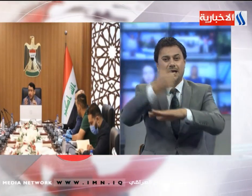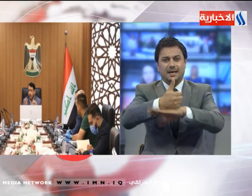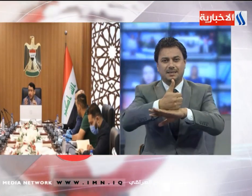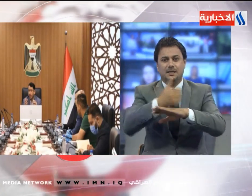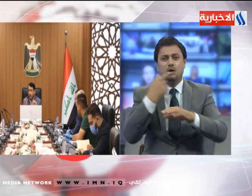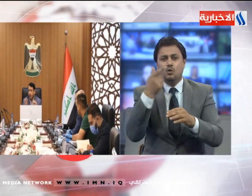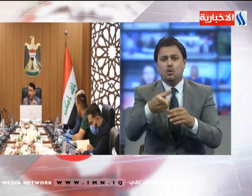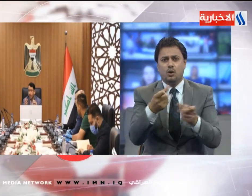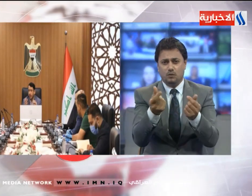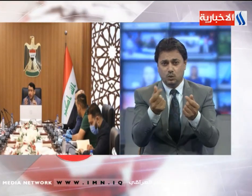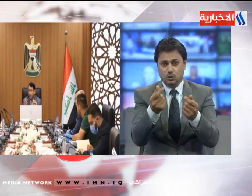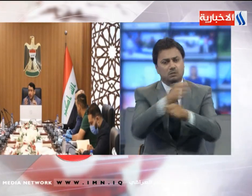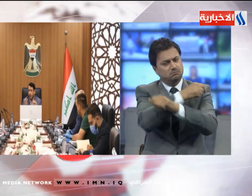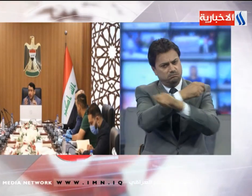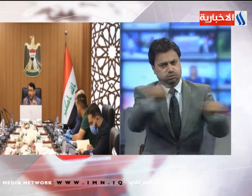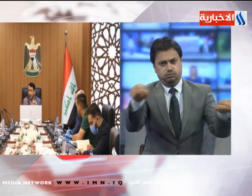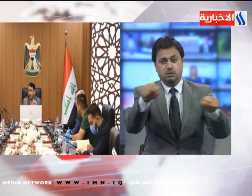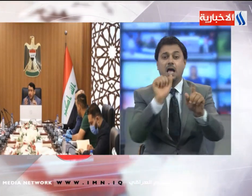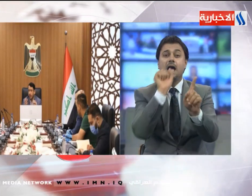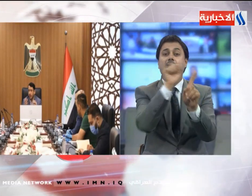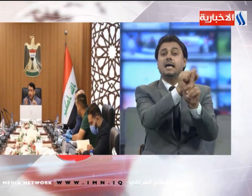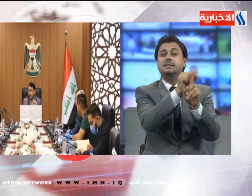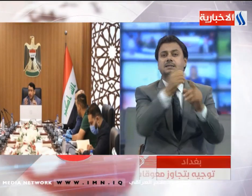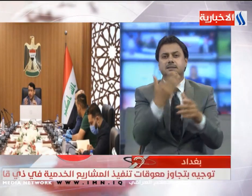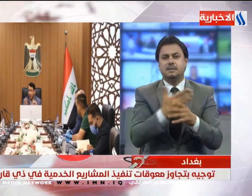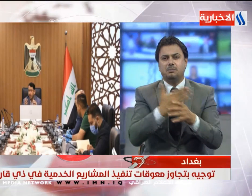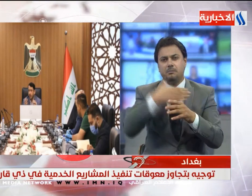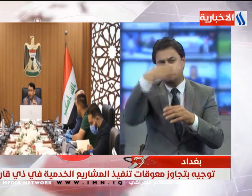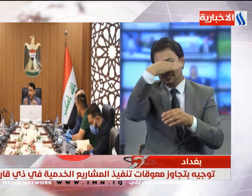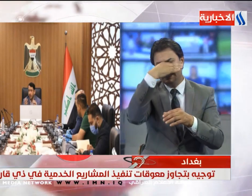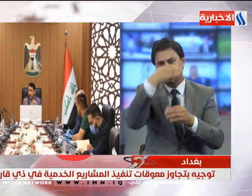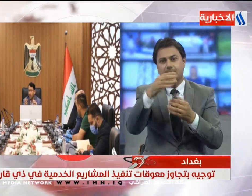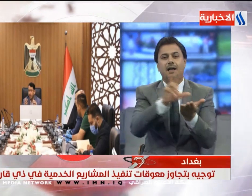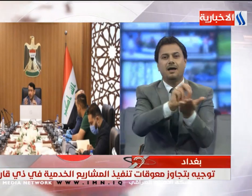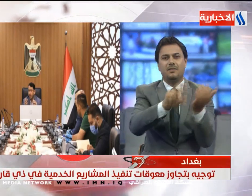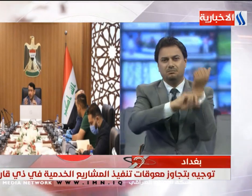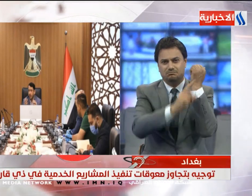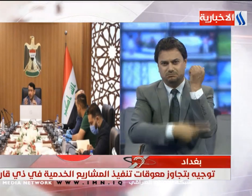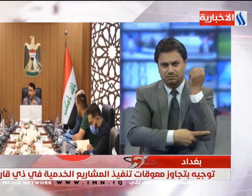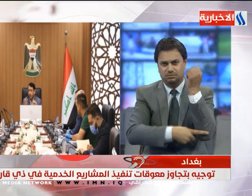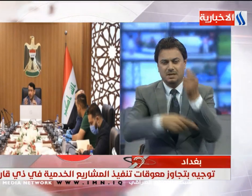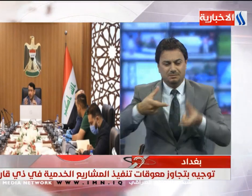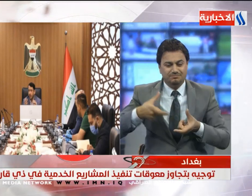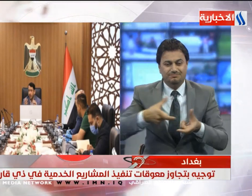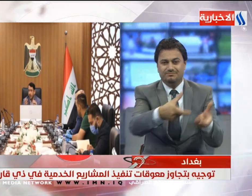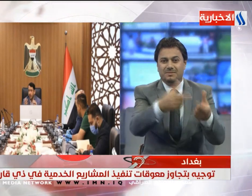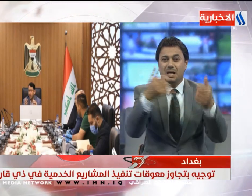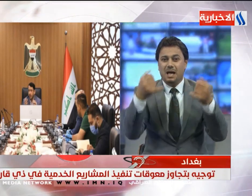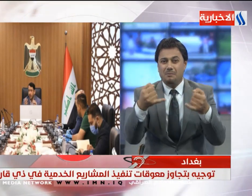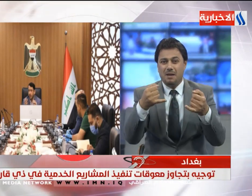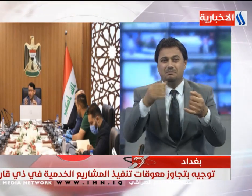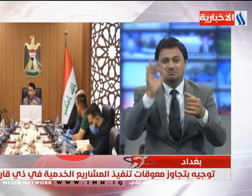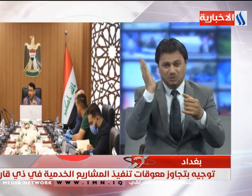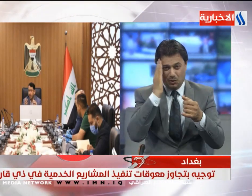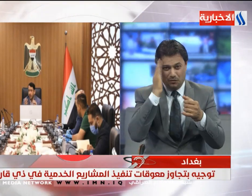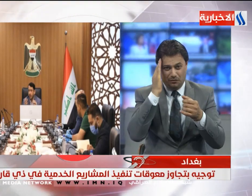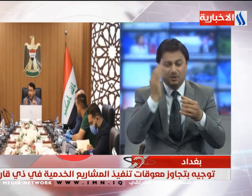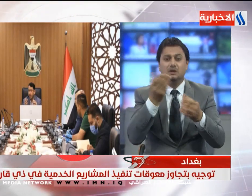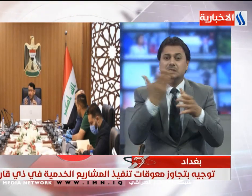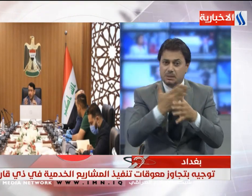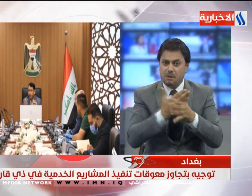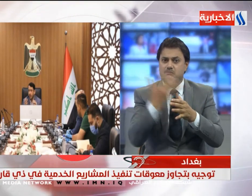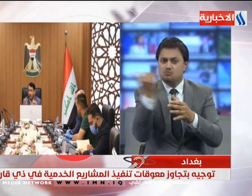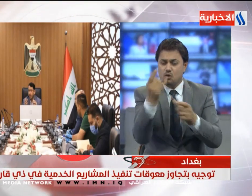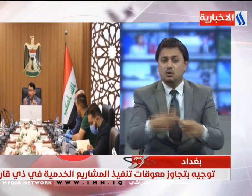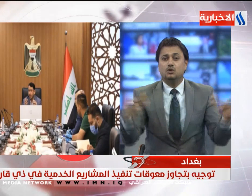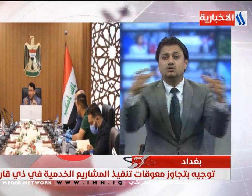المبالغ المخصصة في قضاء الشطرة ورفاعي ومجاري ناصرية بمحافظة ذيقار كما ناقش الاجتماع